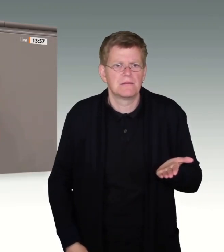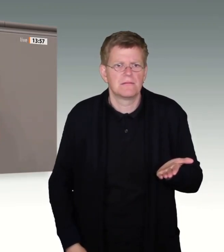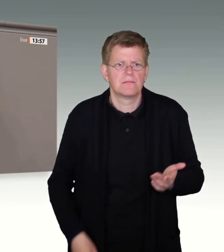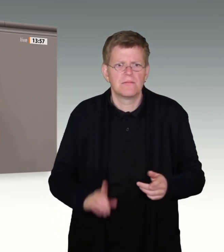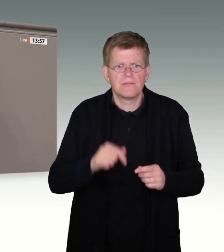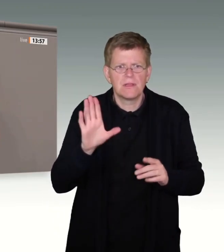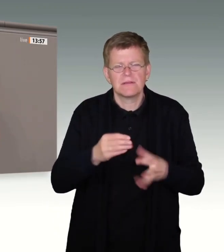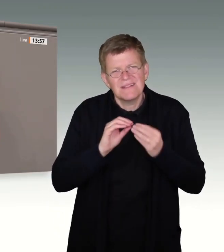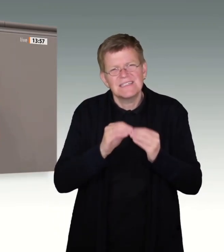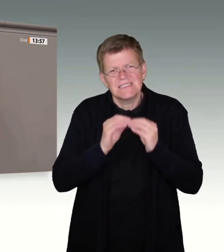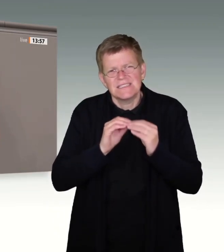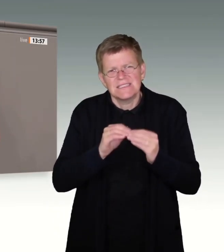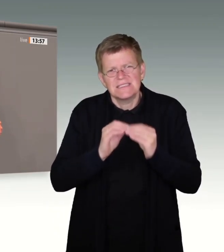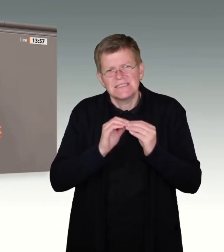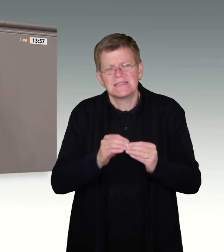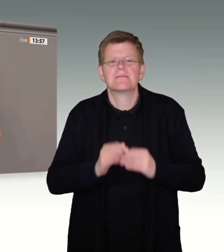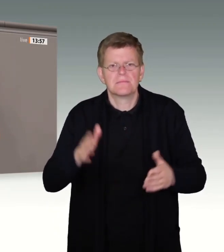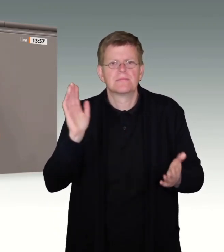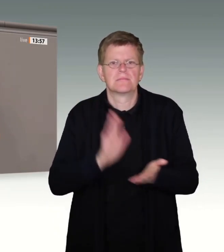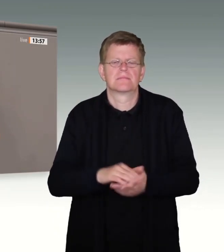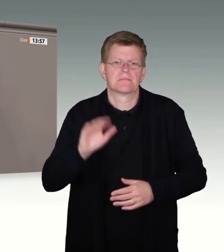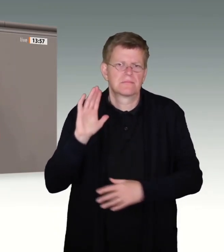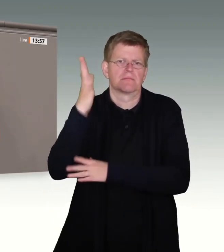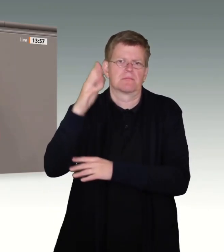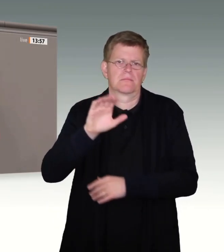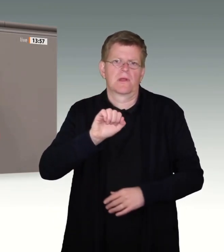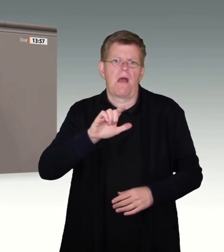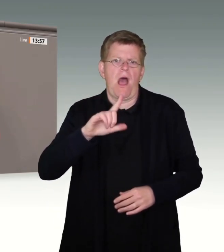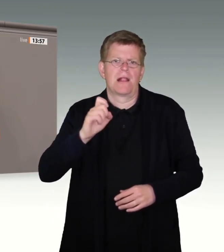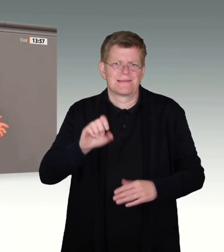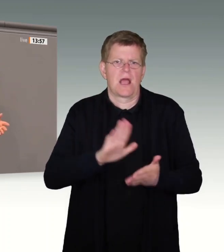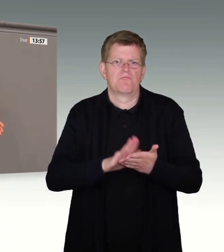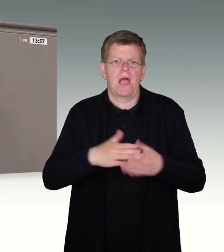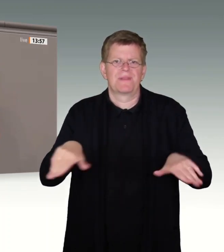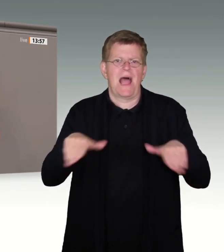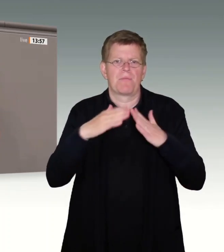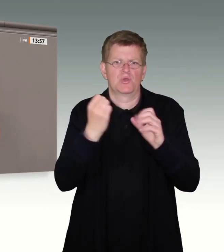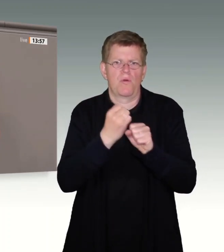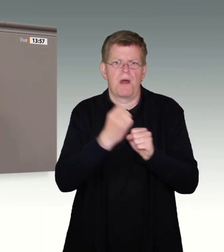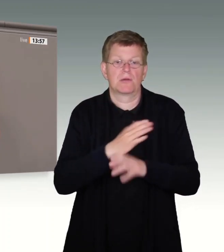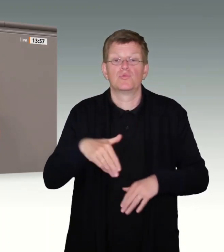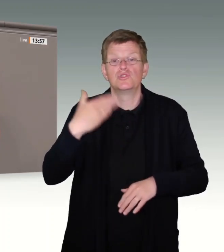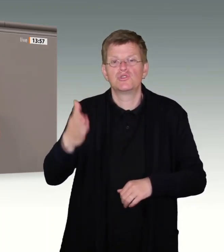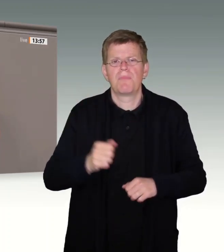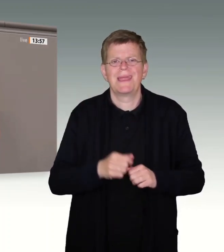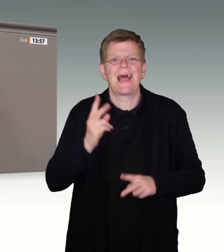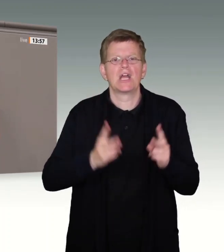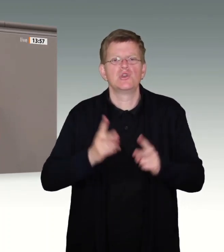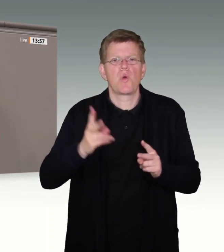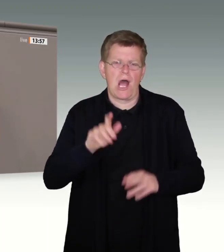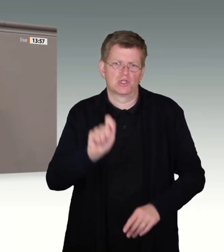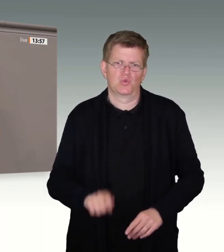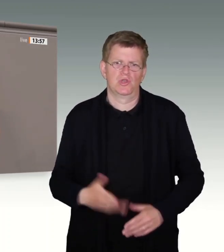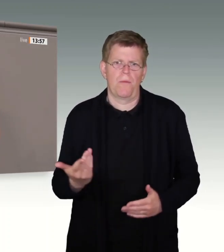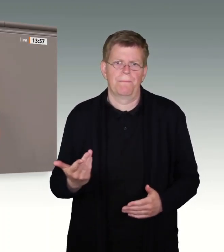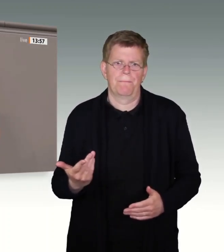vielen Engagierten haben wir uns dafür eingesetzt, dass Alex in Deutschland sein Abitur machen konnte. Später hat er sogar Jura studiert. Sehr